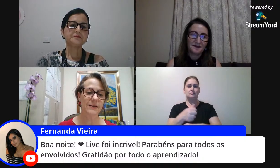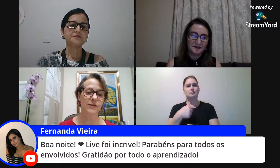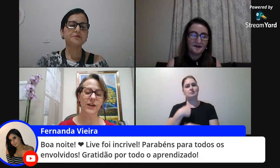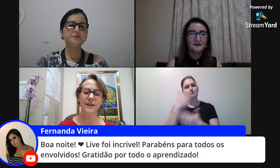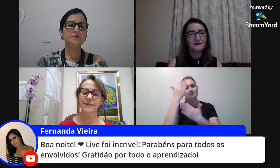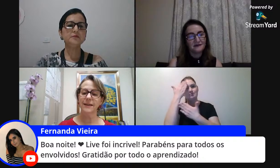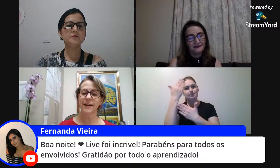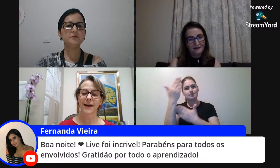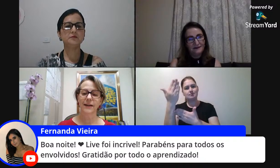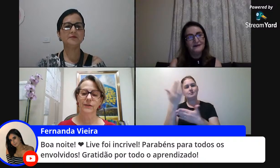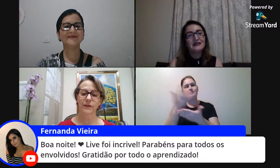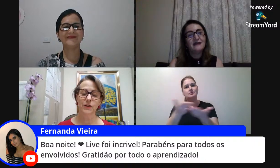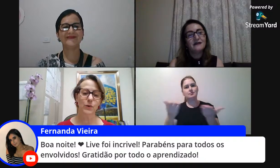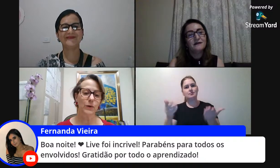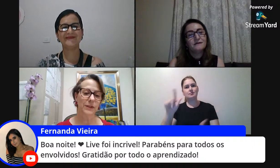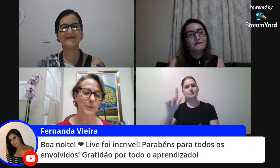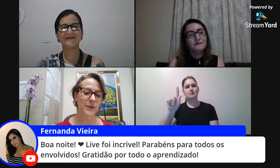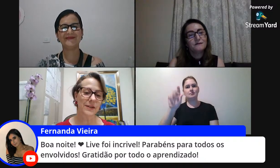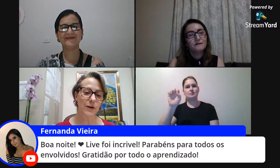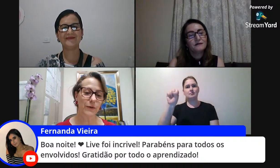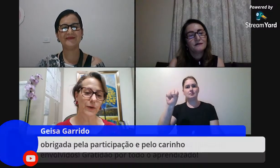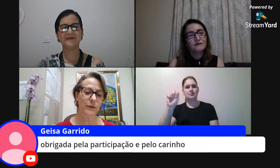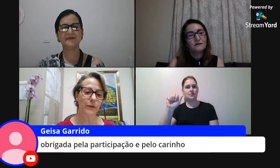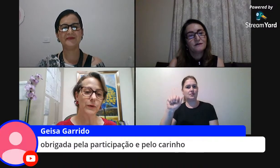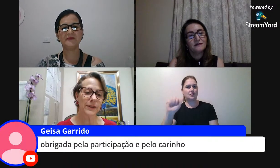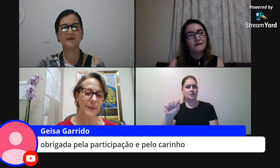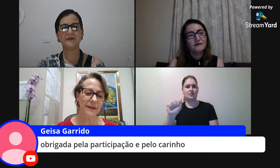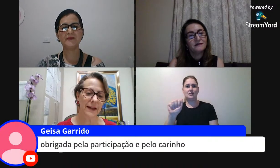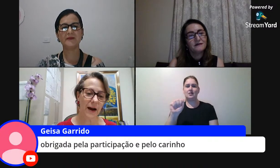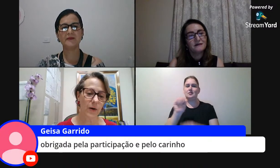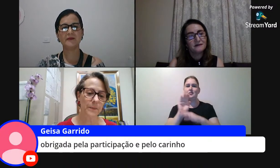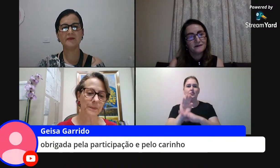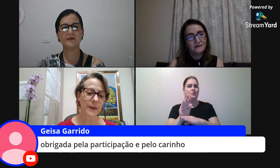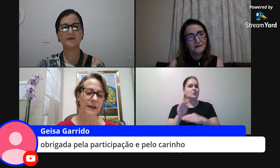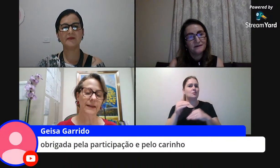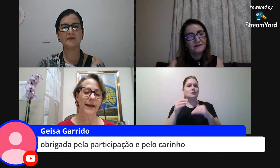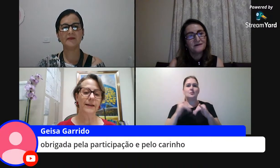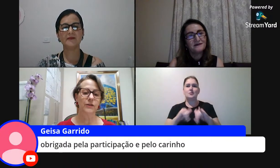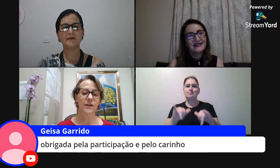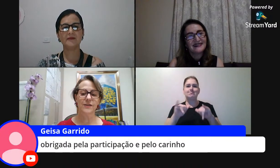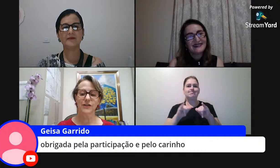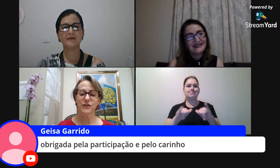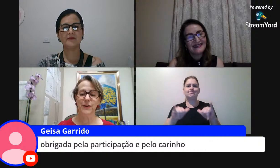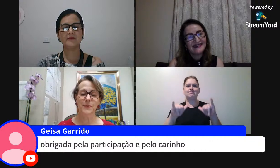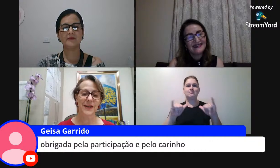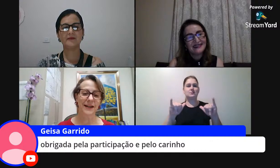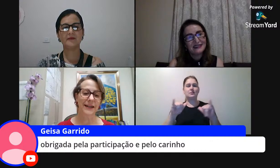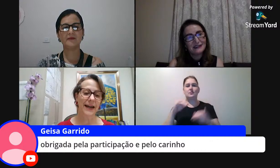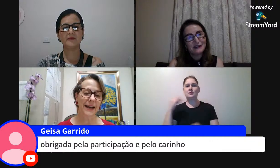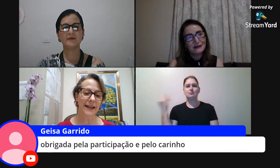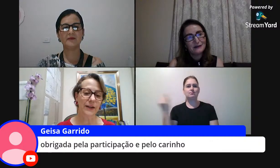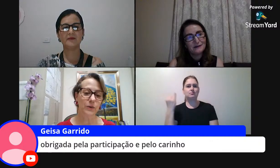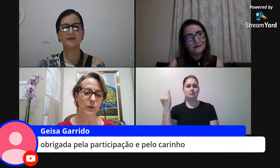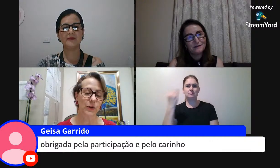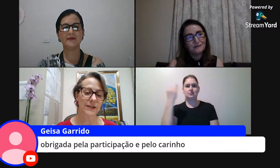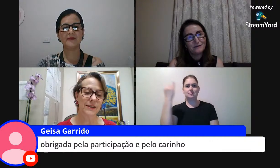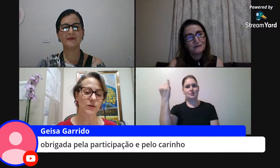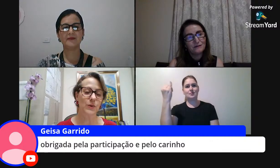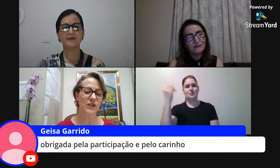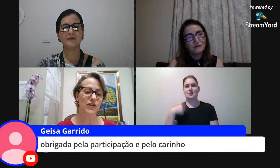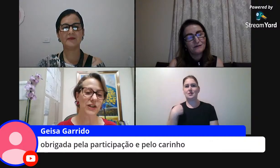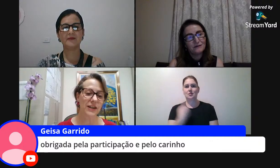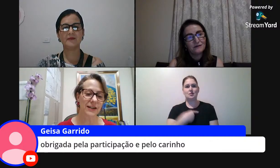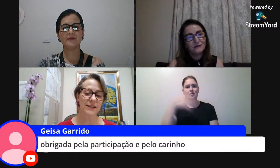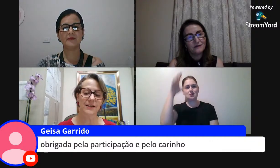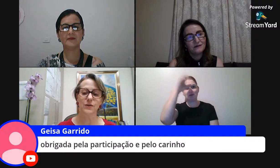vocês Geisa sua contribuição foi fundamental né nós só tivemos a ganhar aí com todas